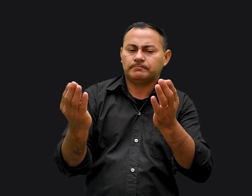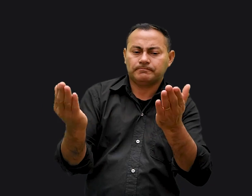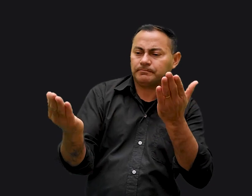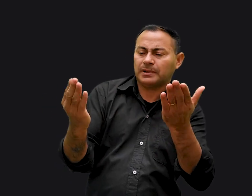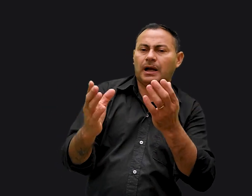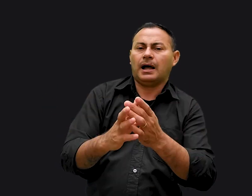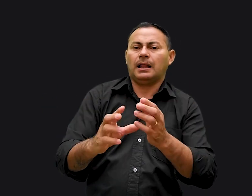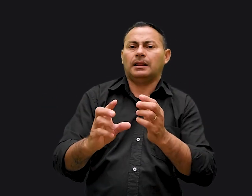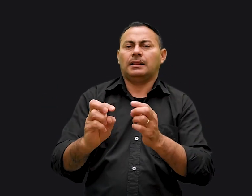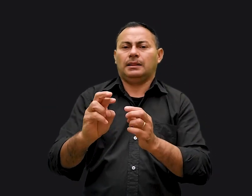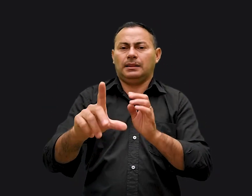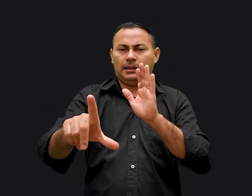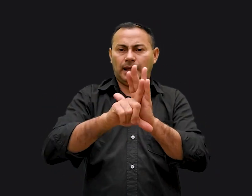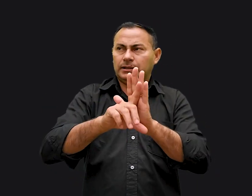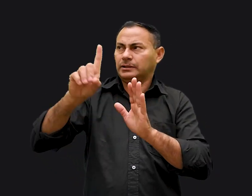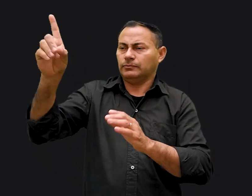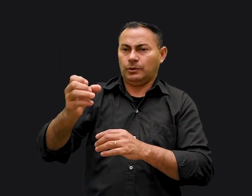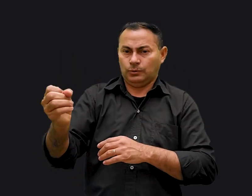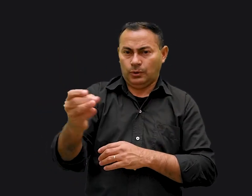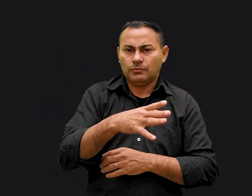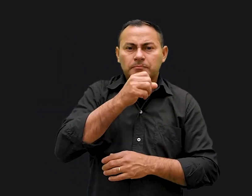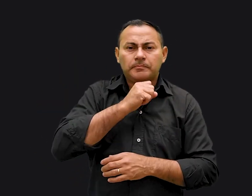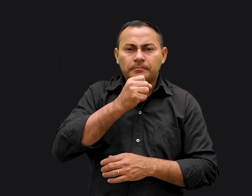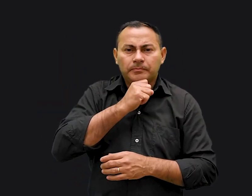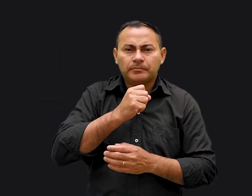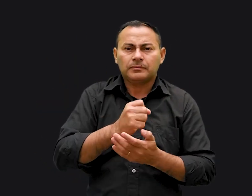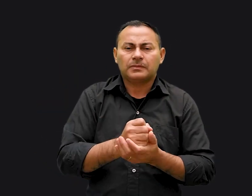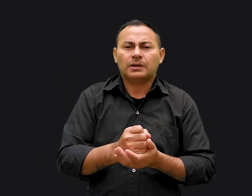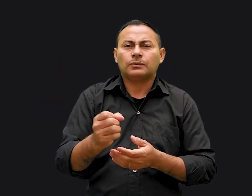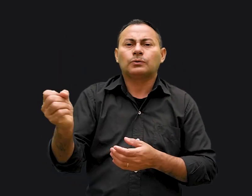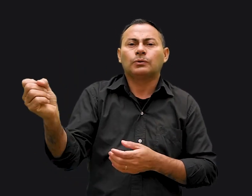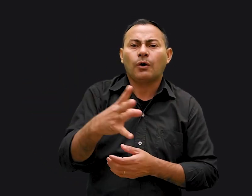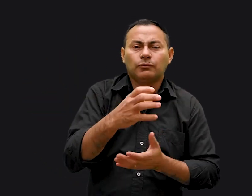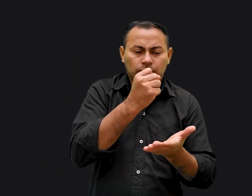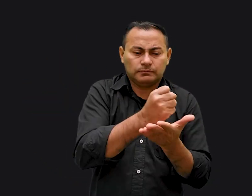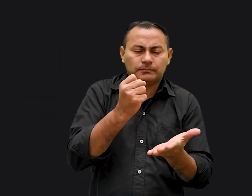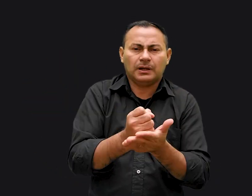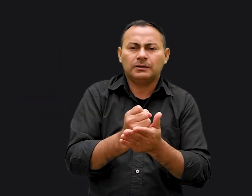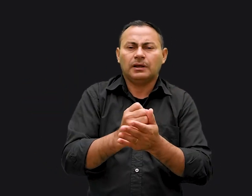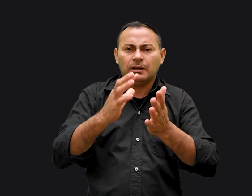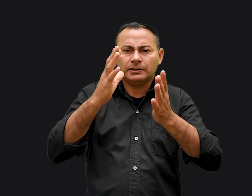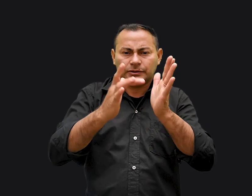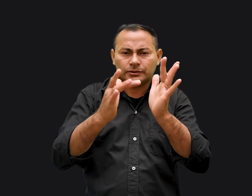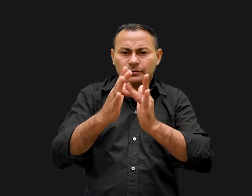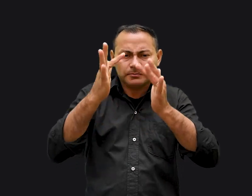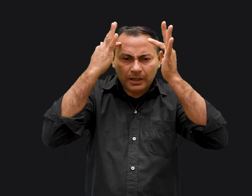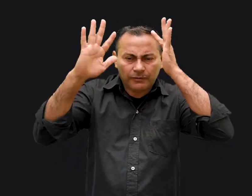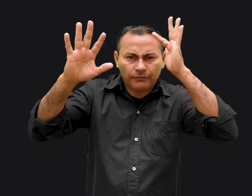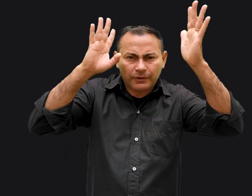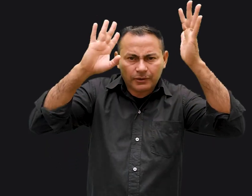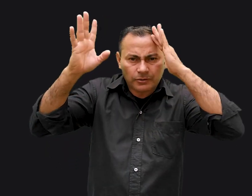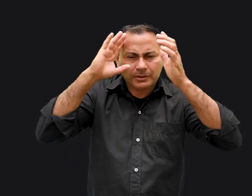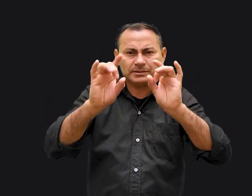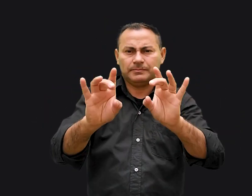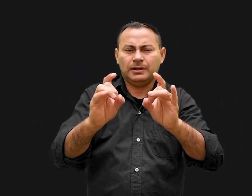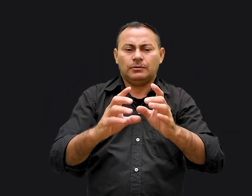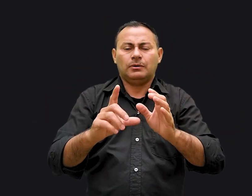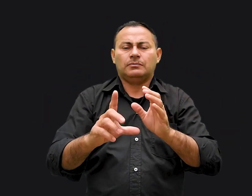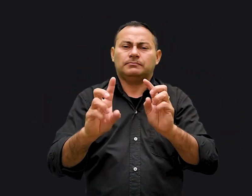Deus. No Novo Testamento encontramos Jesus tendo uma filosofia especial sobre a questão dos assuntos legais.